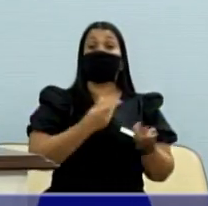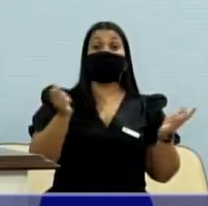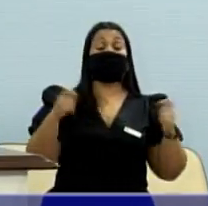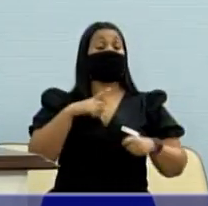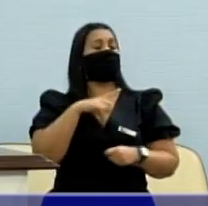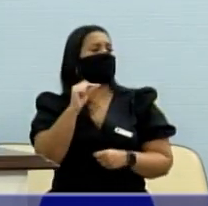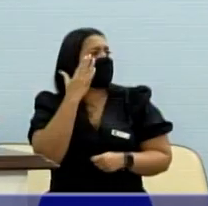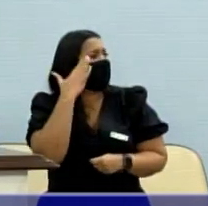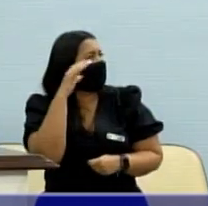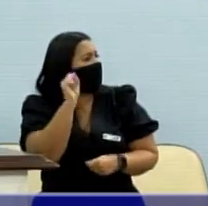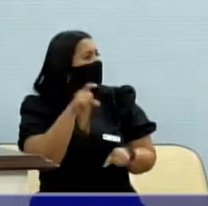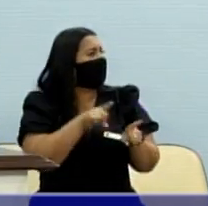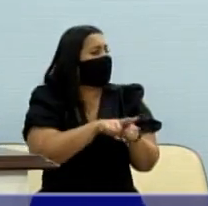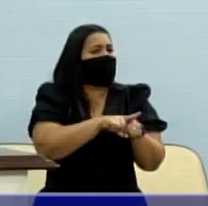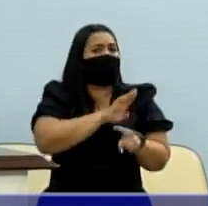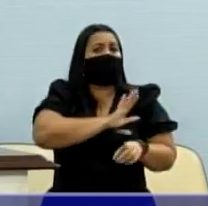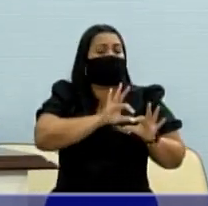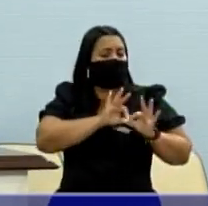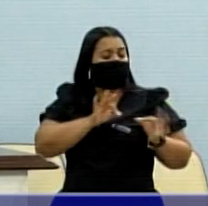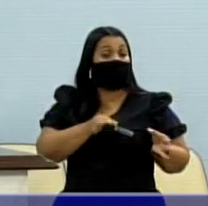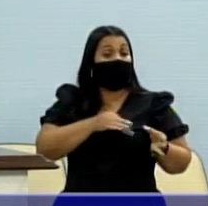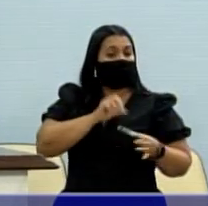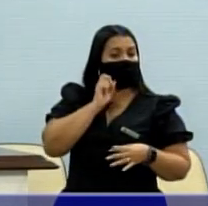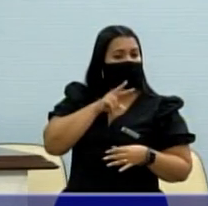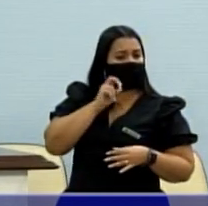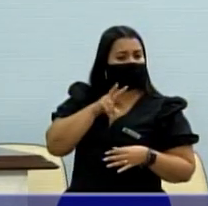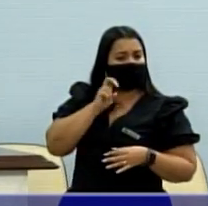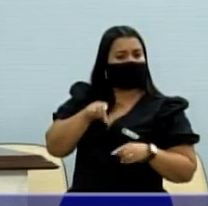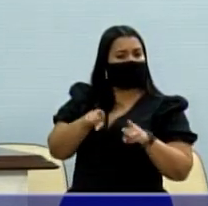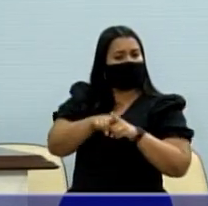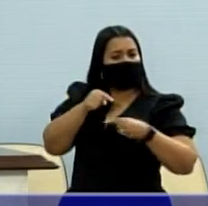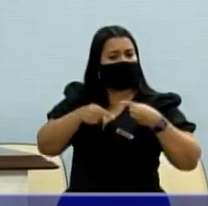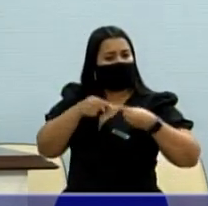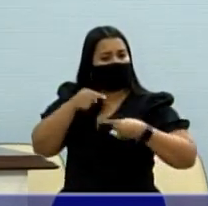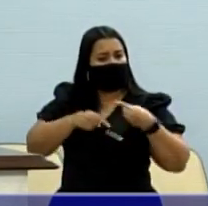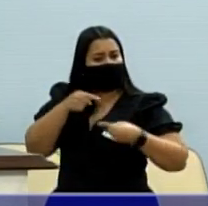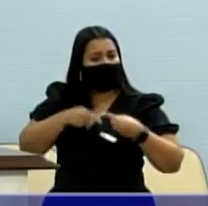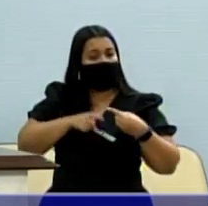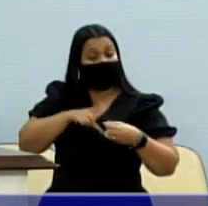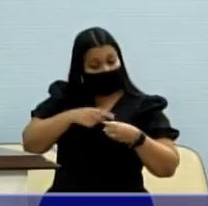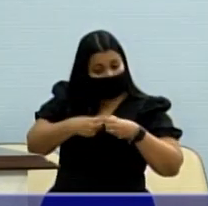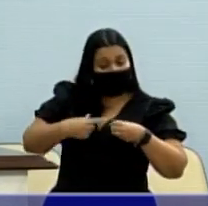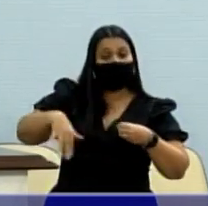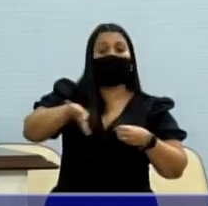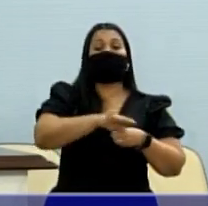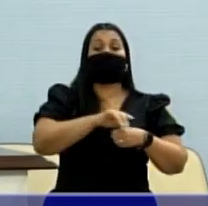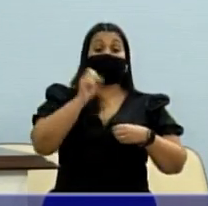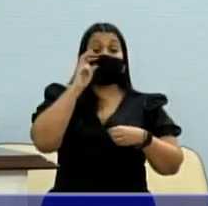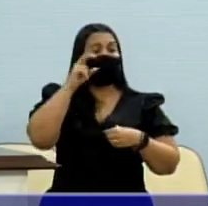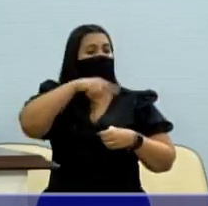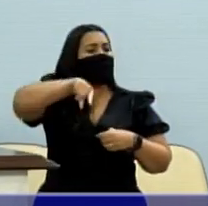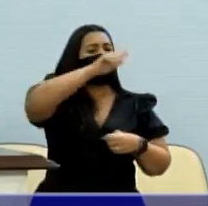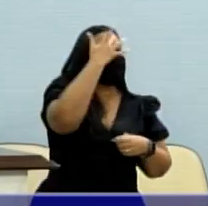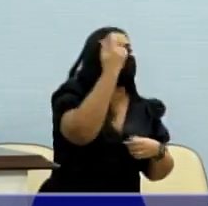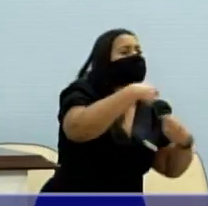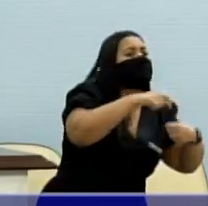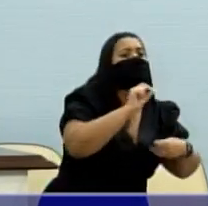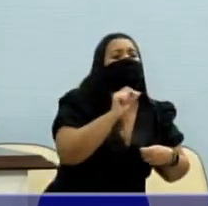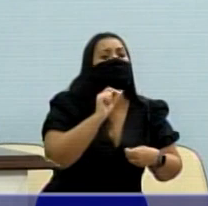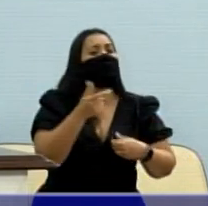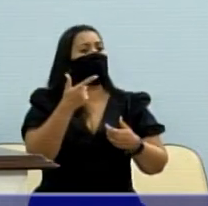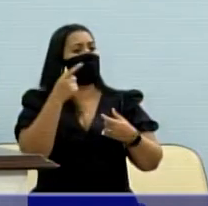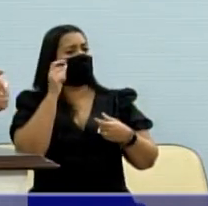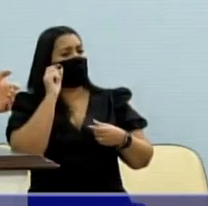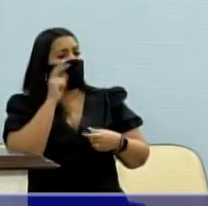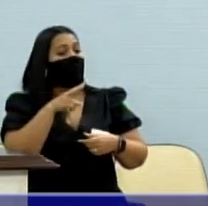a sabedoria e a humildade para escutar um processo de escuta, escutar o interior de São Paulo, escutar as pessoas do interior e